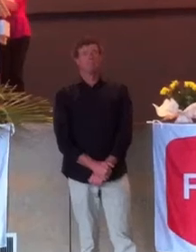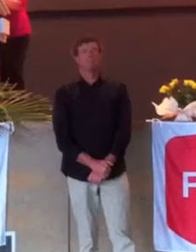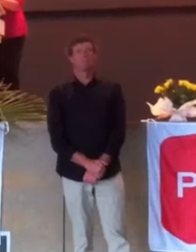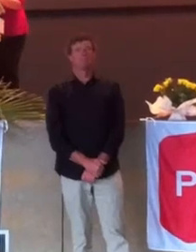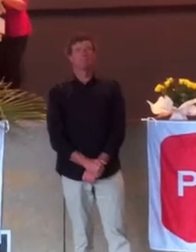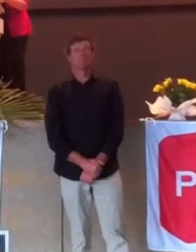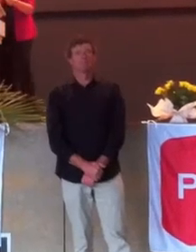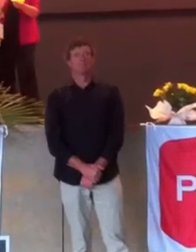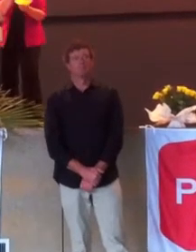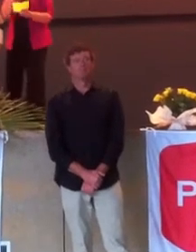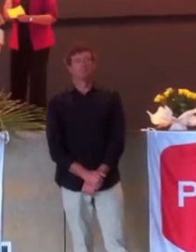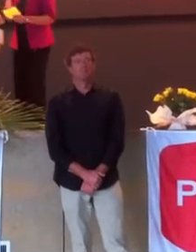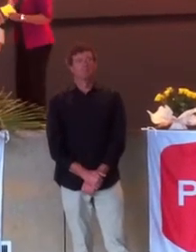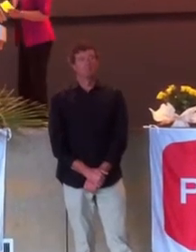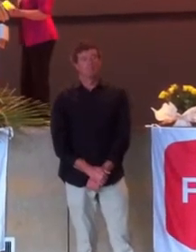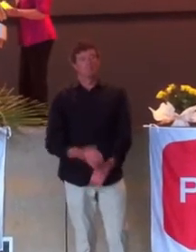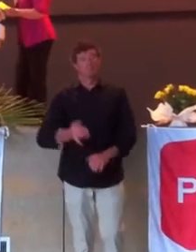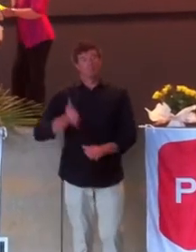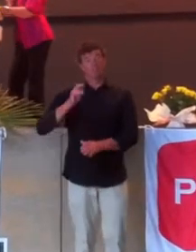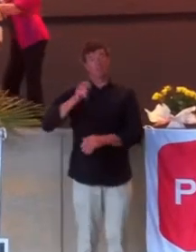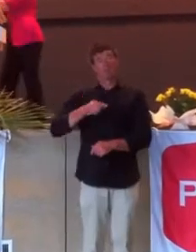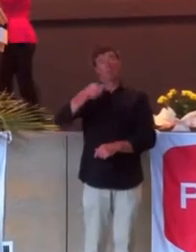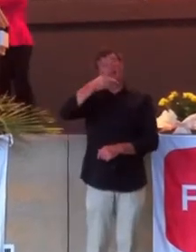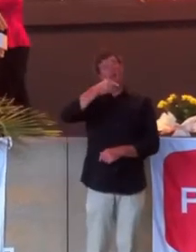Le candidat suivant, Gaël.